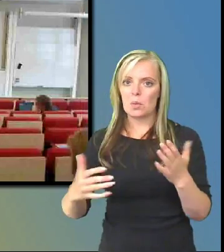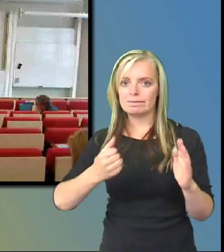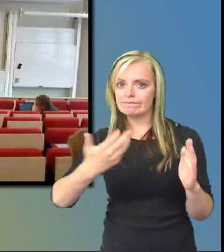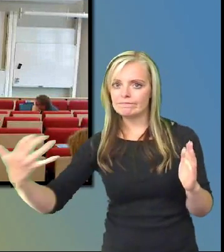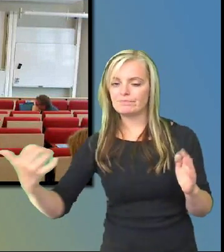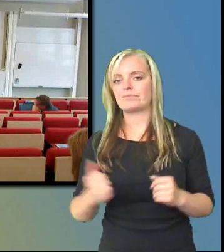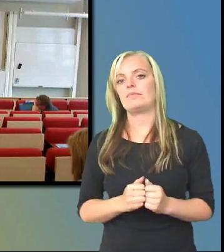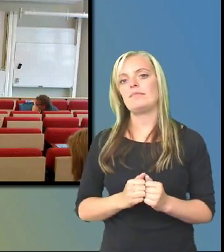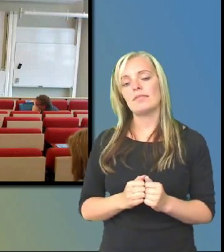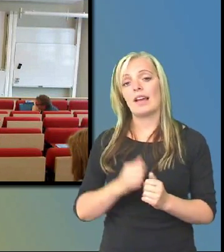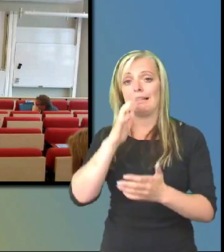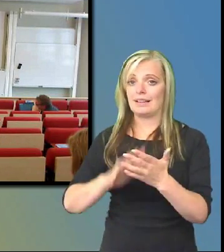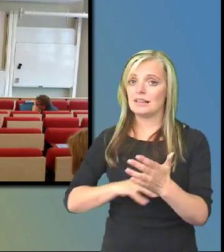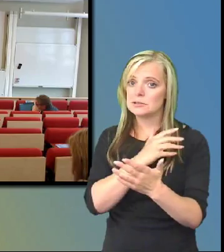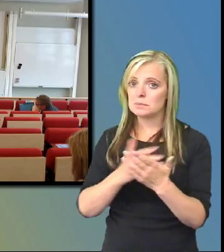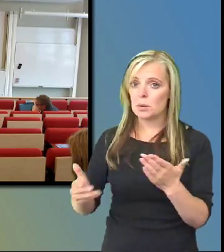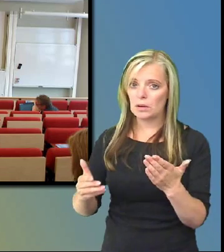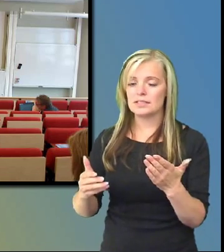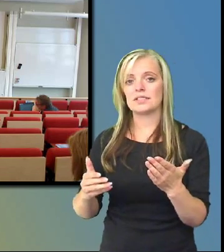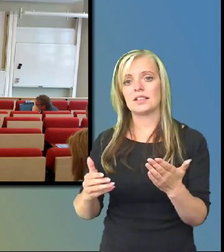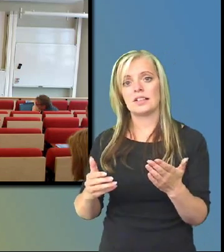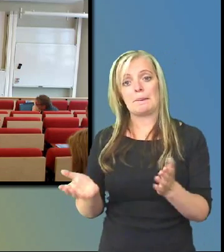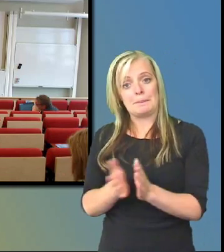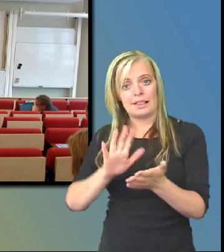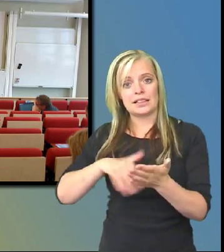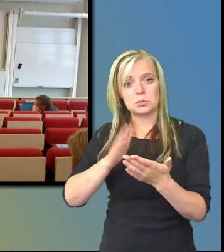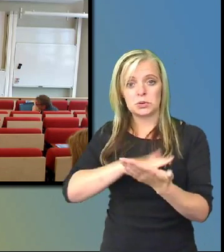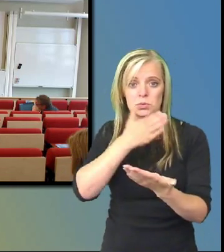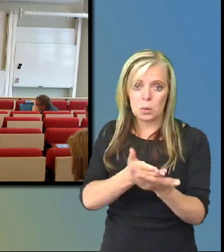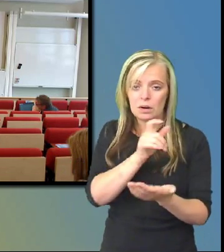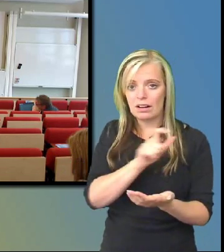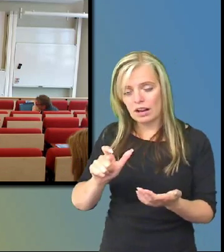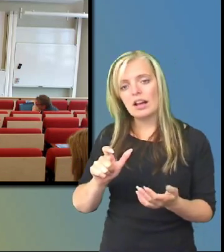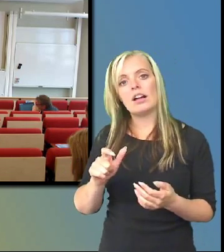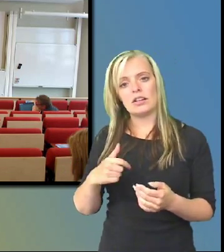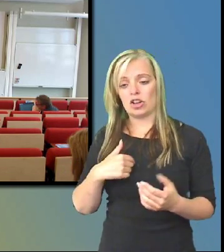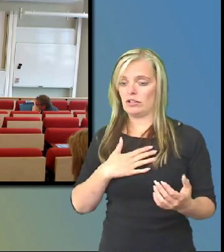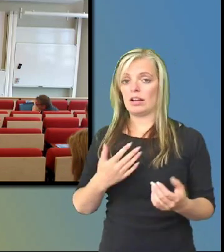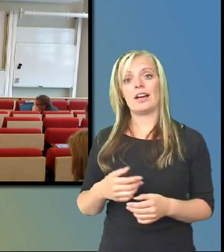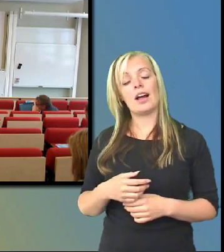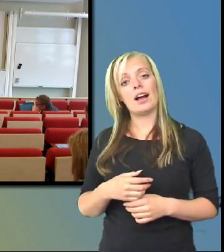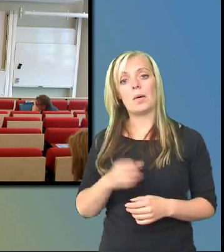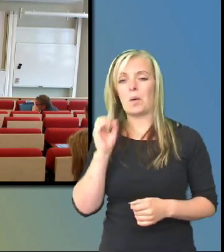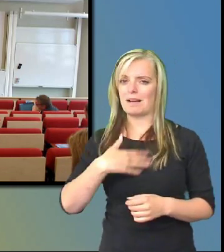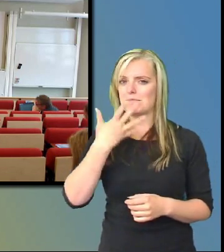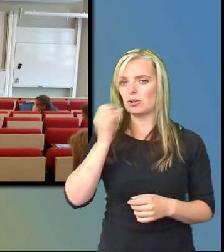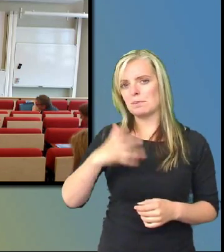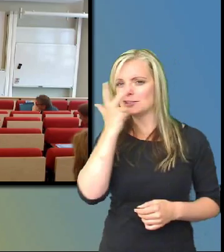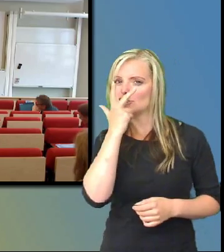Teckenspråk. Då med teckenspråkstolkning. det är en annan. Men jag har sett enormt. Apropå snygga livesändningar. Nu glömde jag att klippa in en bild.